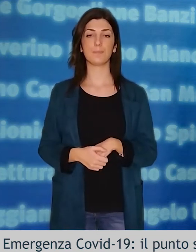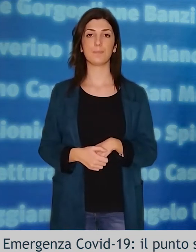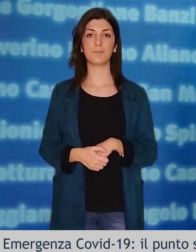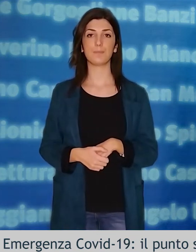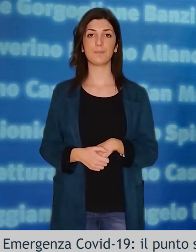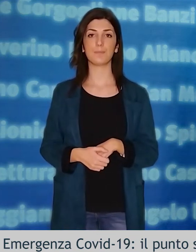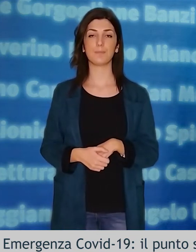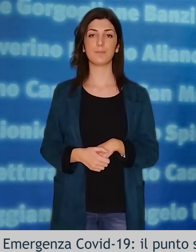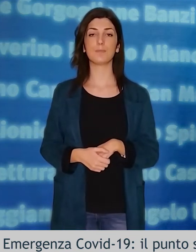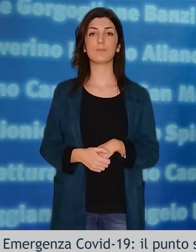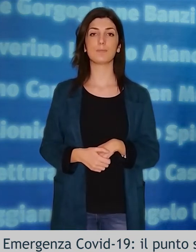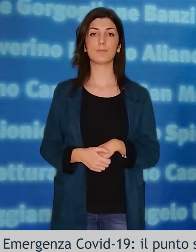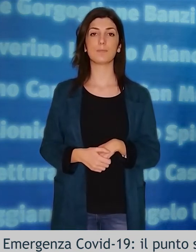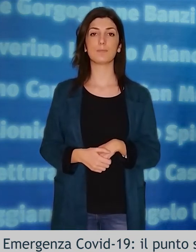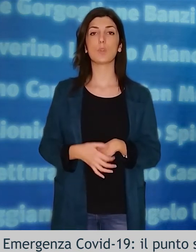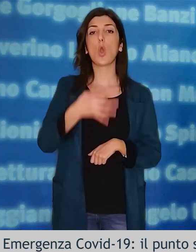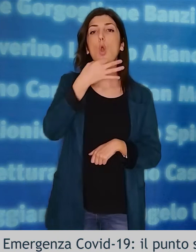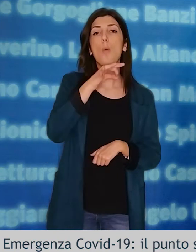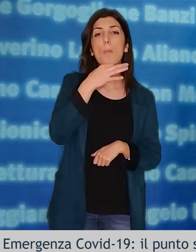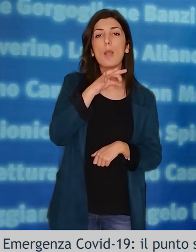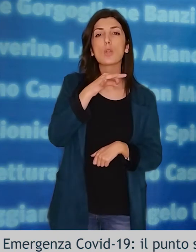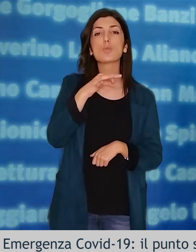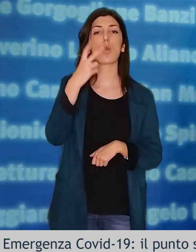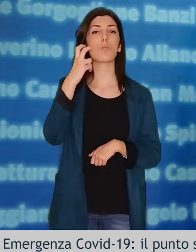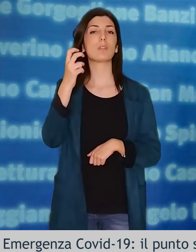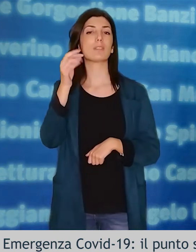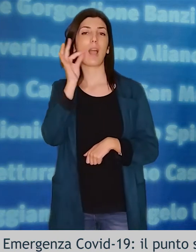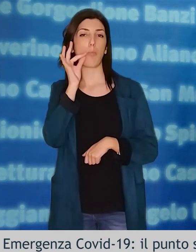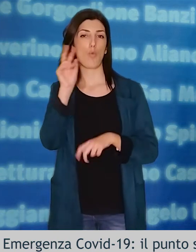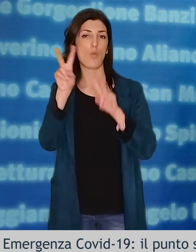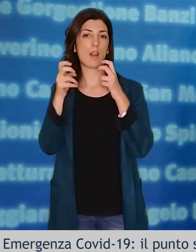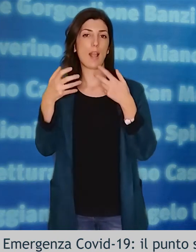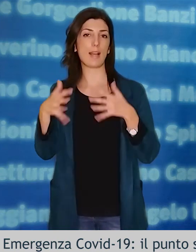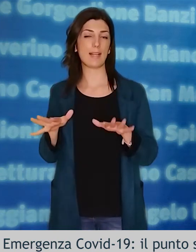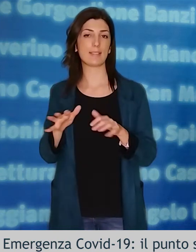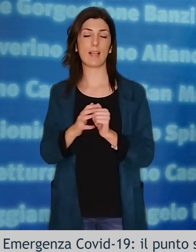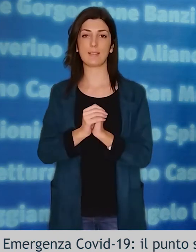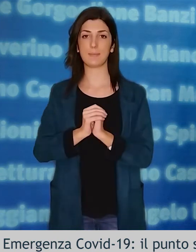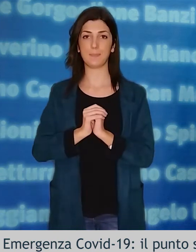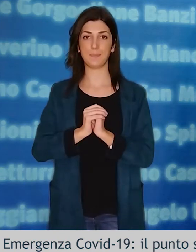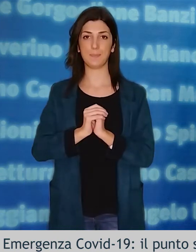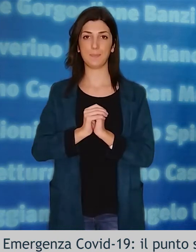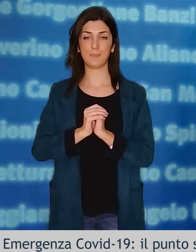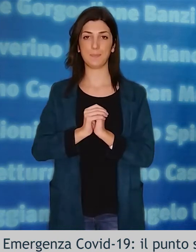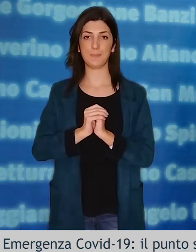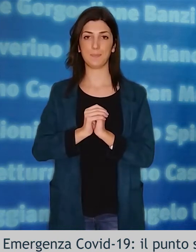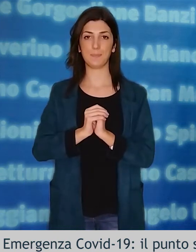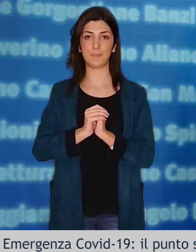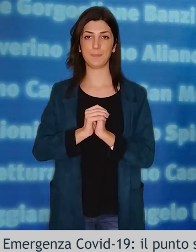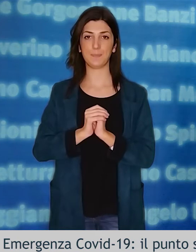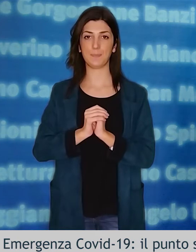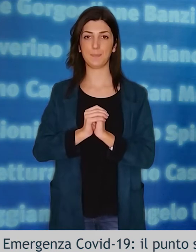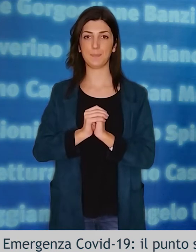notizie, alcune considerazioni sui tamponi effettuati. A prescindere dal dato numerico